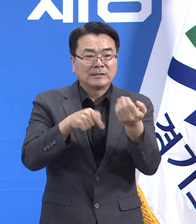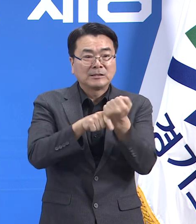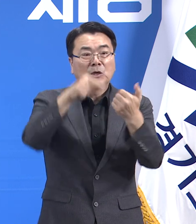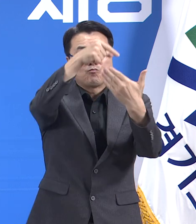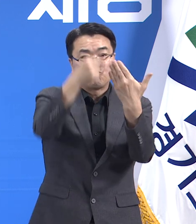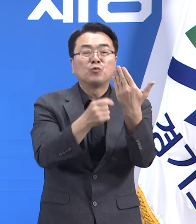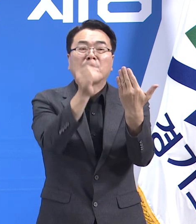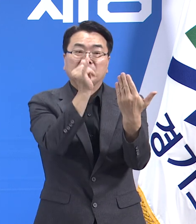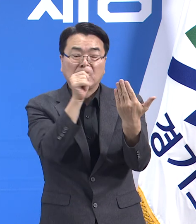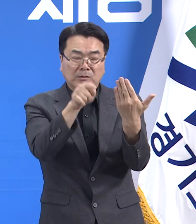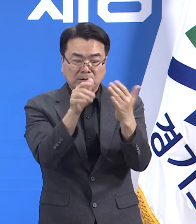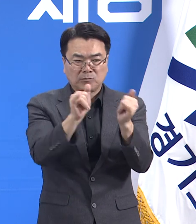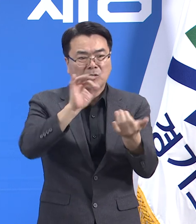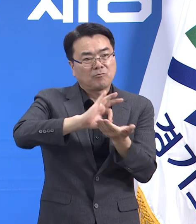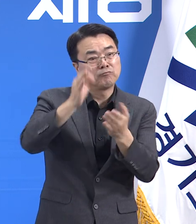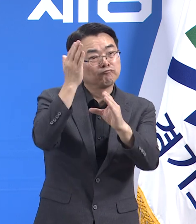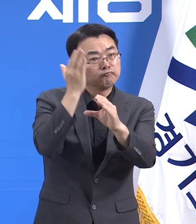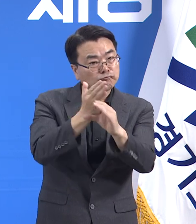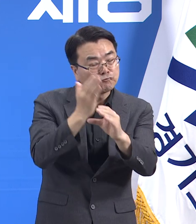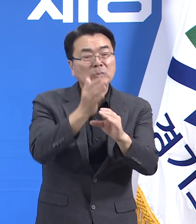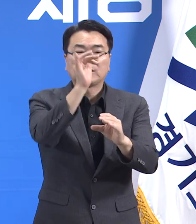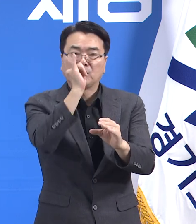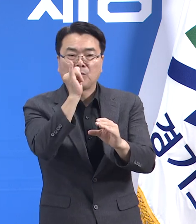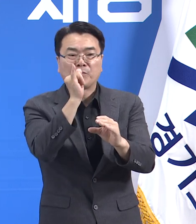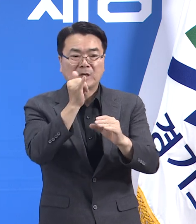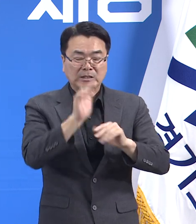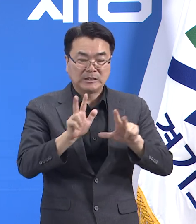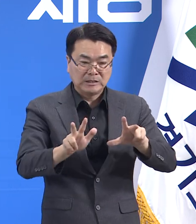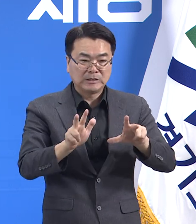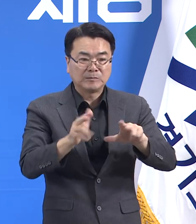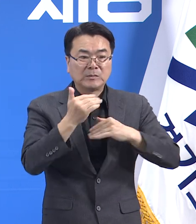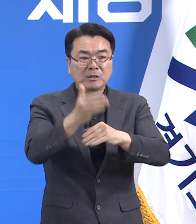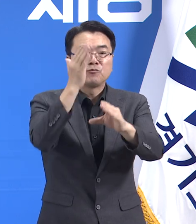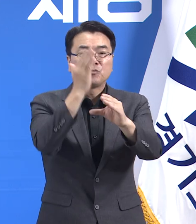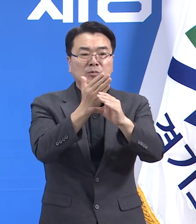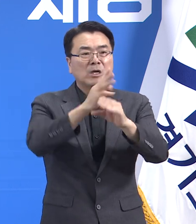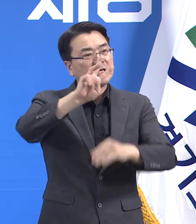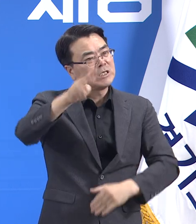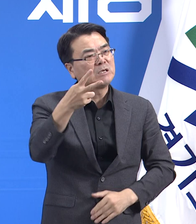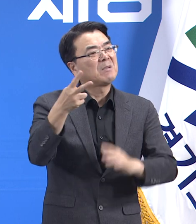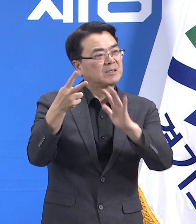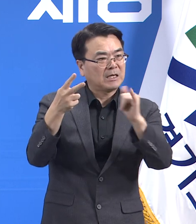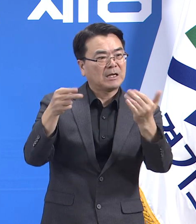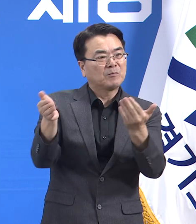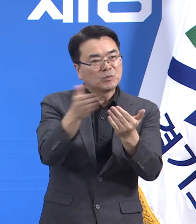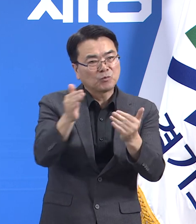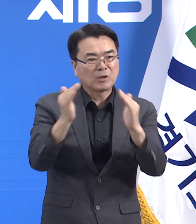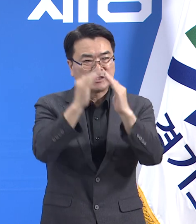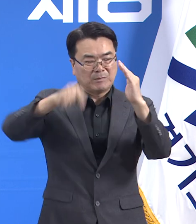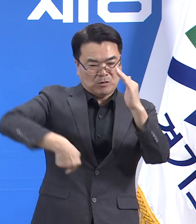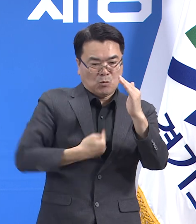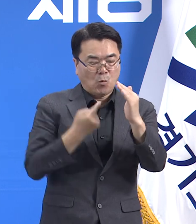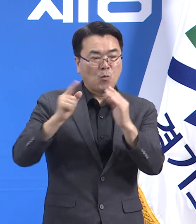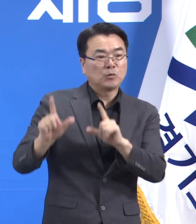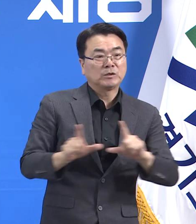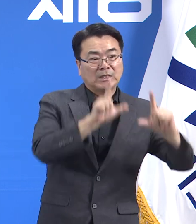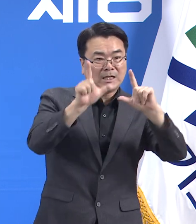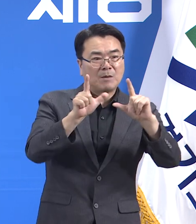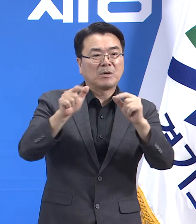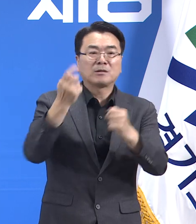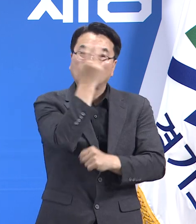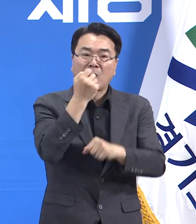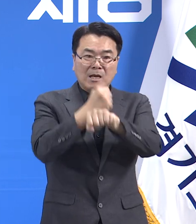프로그램을 활용하여 관리를 받았으며 현재 진행 중인 자가치료 인원은 206명입니다. 지난 한 주간에는